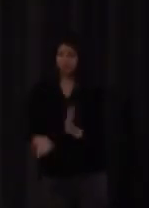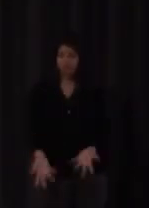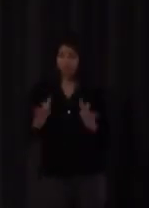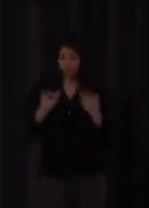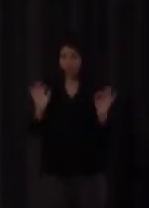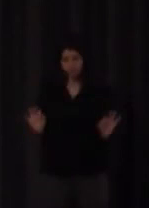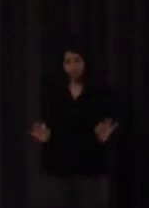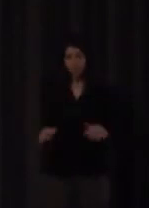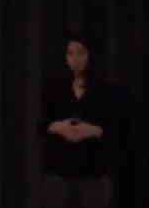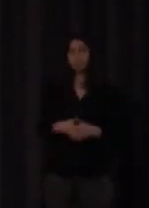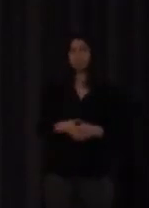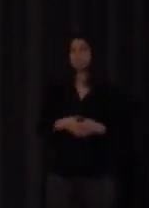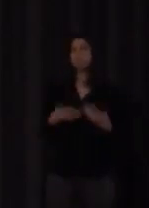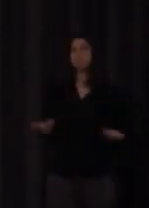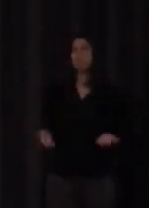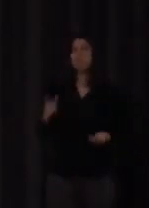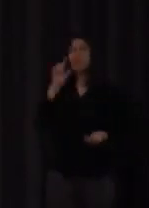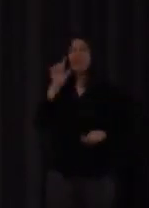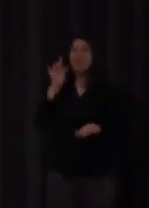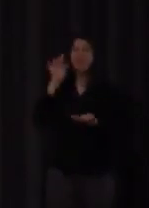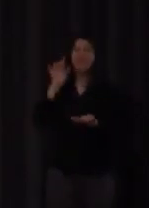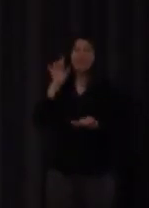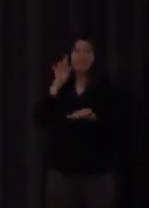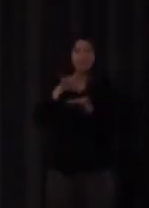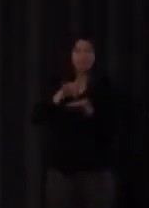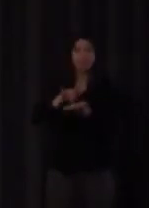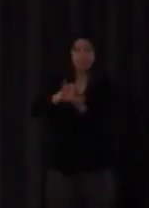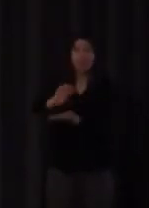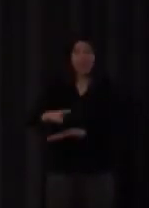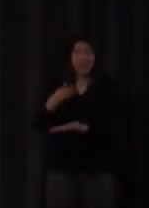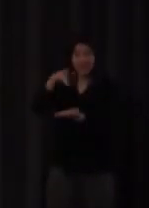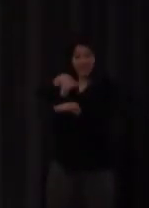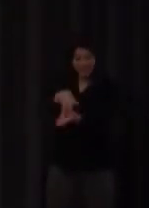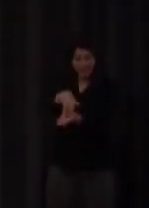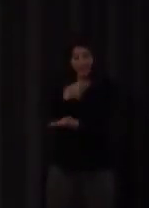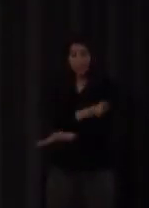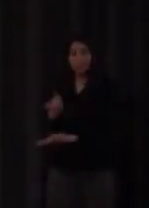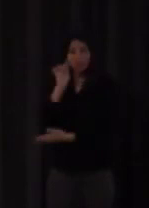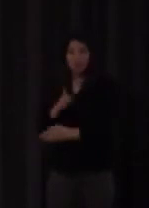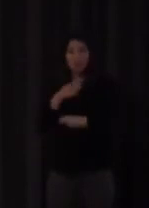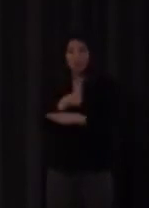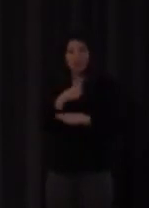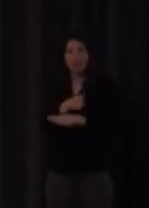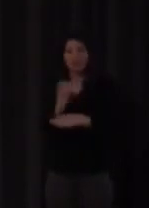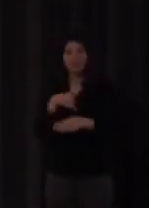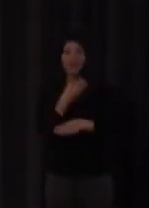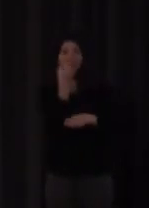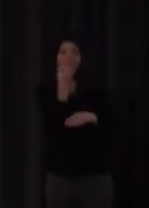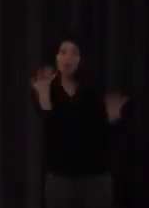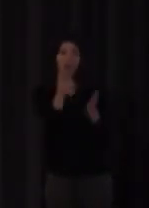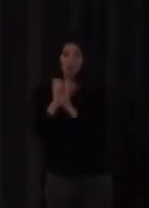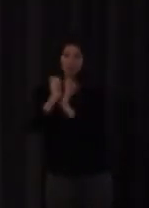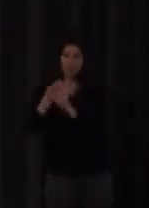tercer día por así decirlo la tercera sesión donde ya se pueden escribir porque se conocen el lugar la configuración y la